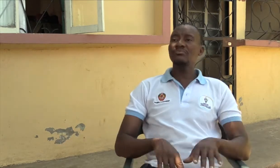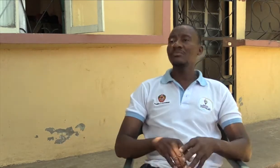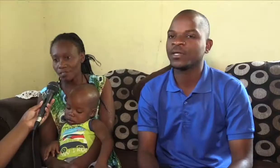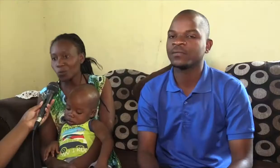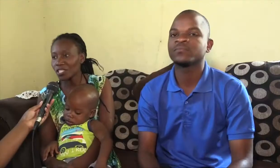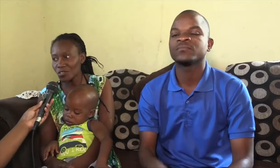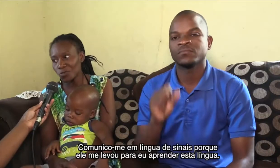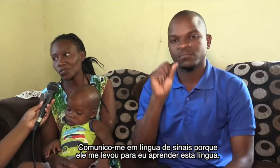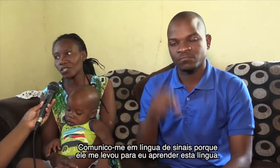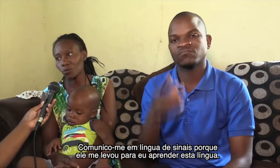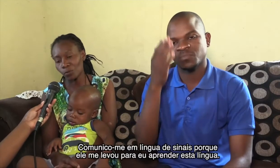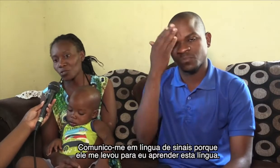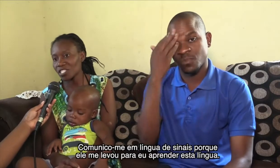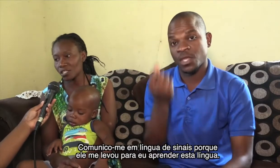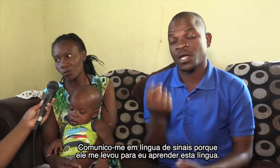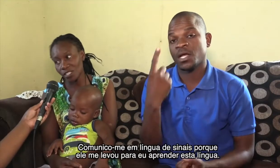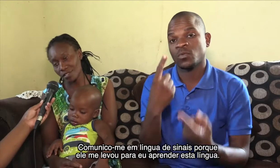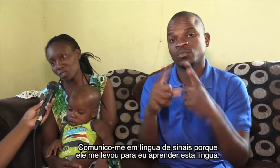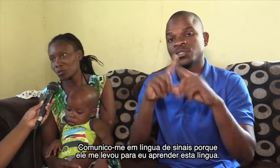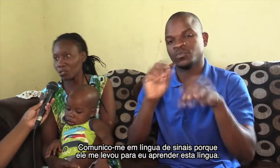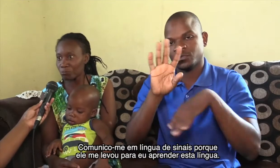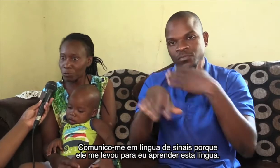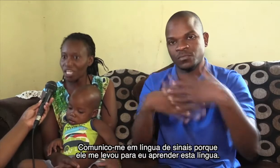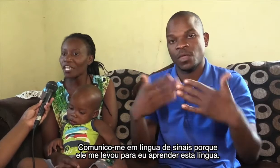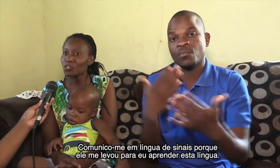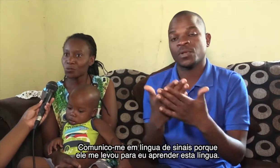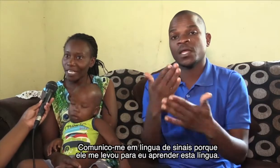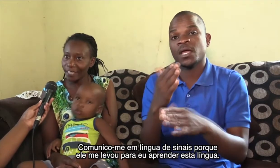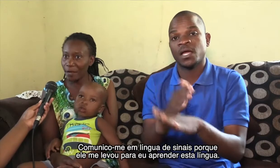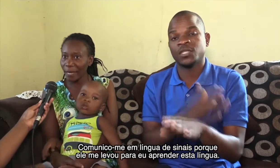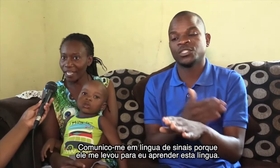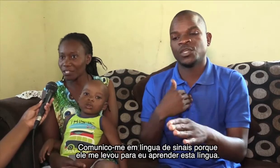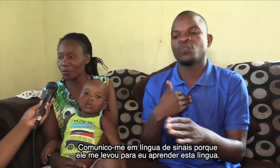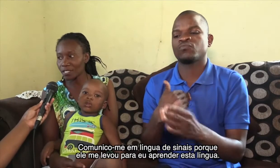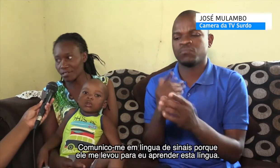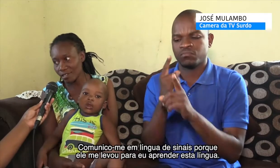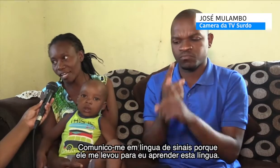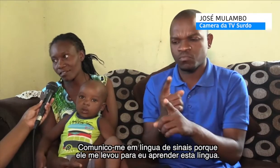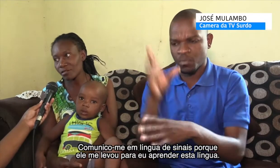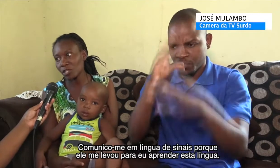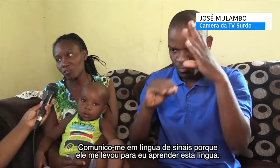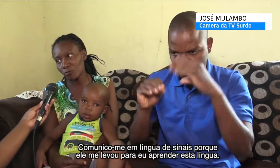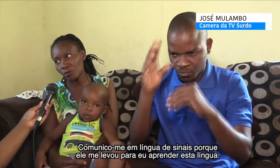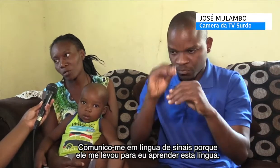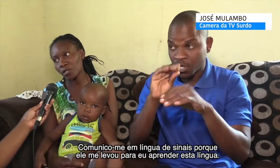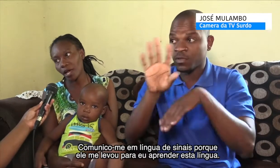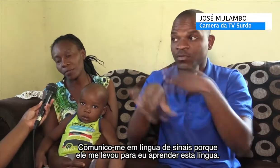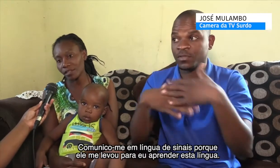Eu conheço algumas coisas de língua de sinais, porque eu fui, estudei também a língua de sinais. Ele me levou para eu aprender